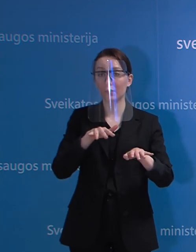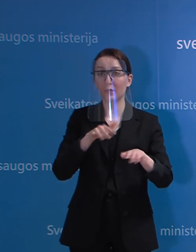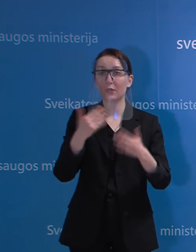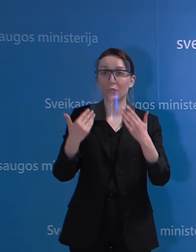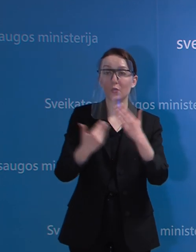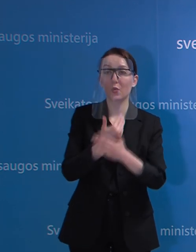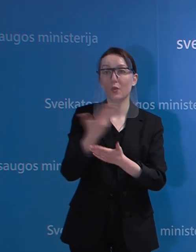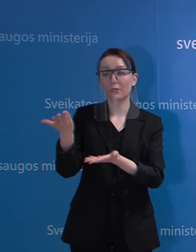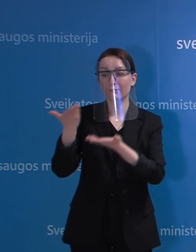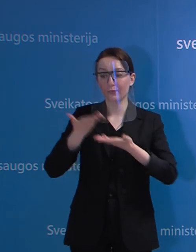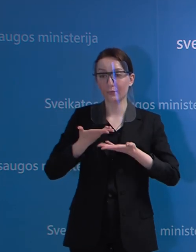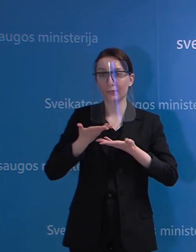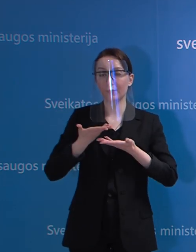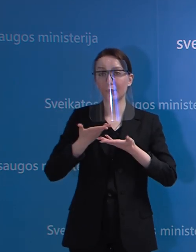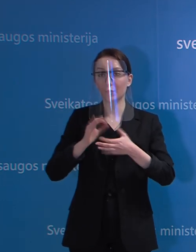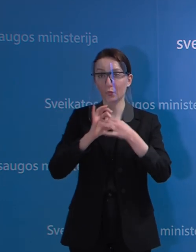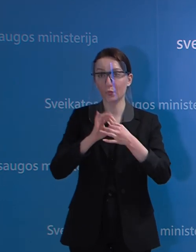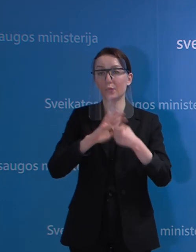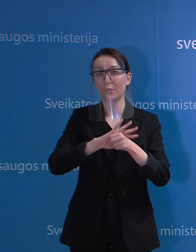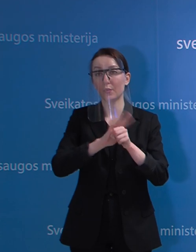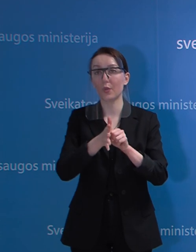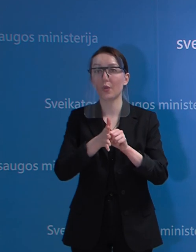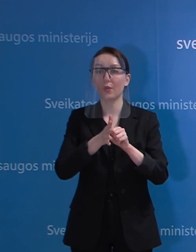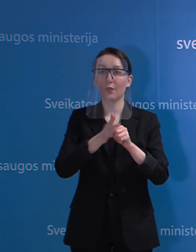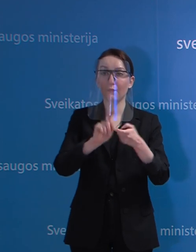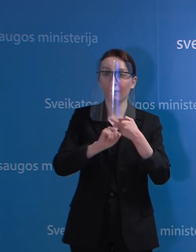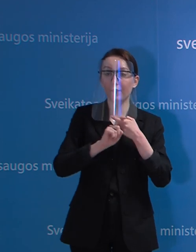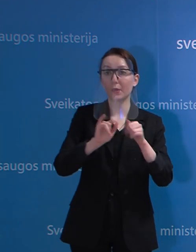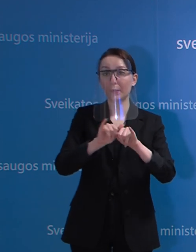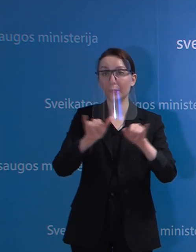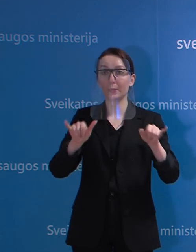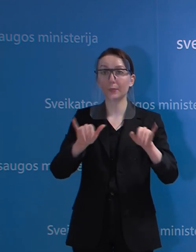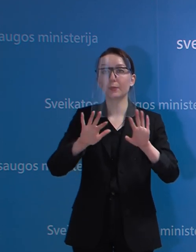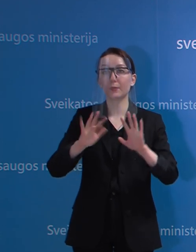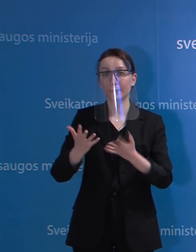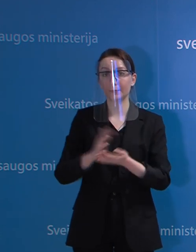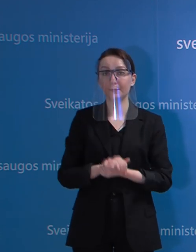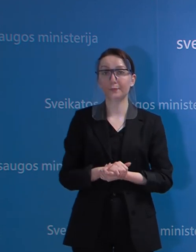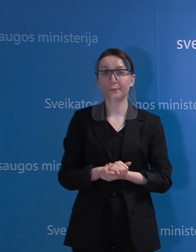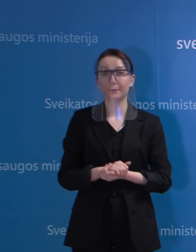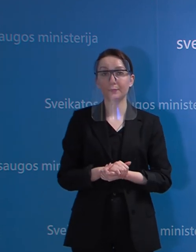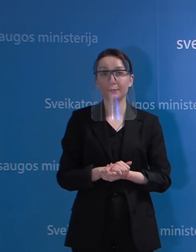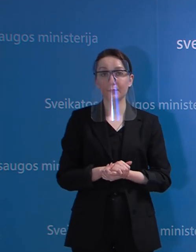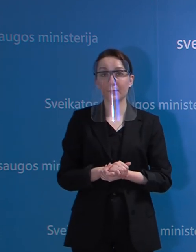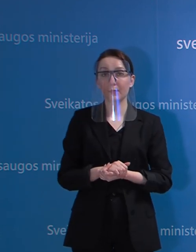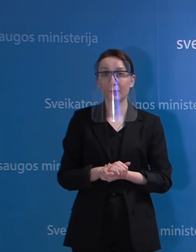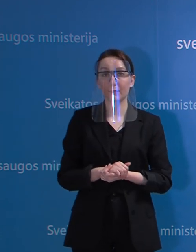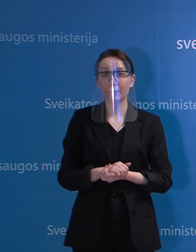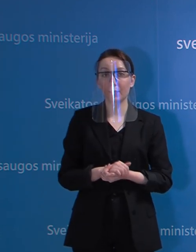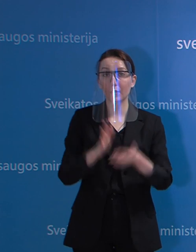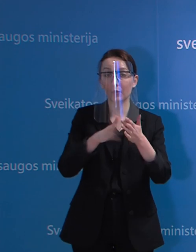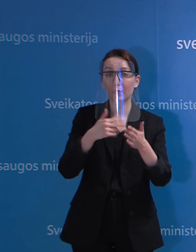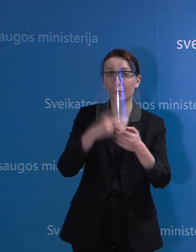naujausia turim, kur yra susijusi su pačios infekcijos plitimu ir keliaujant prie